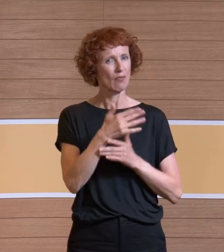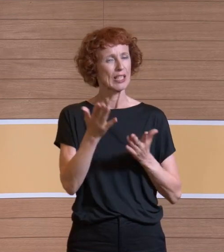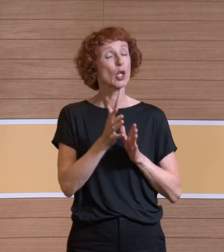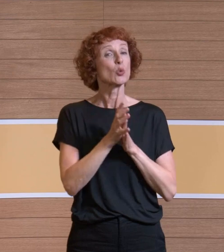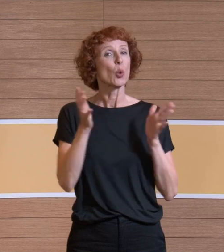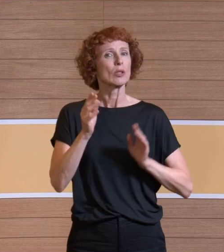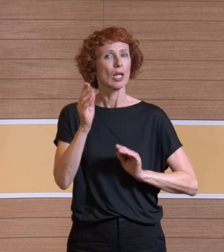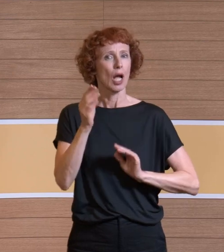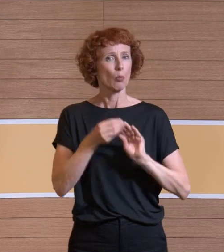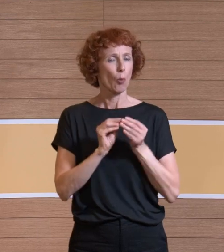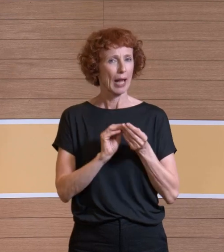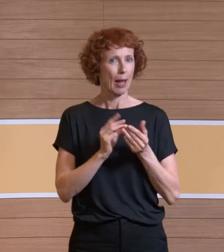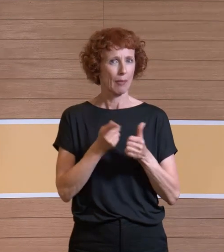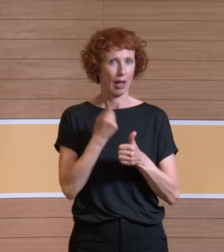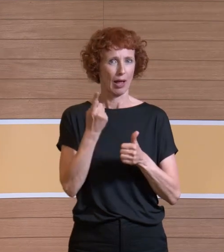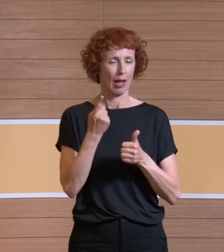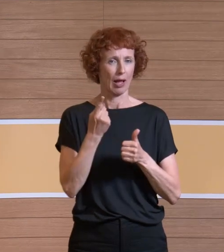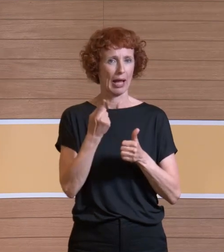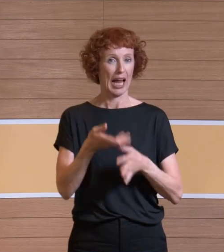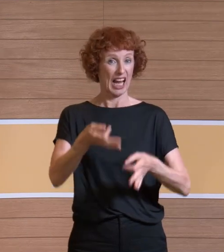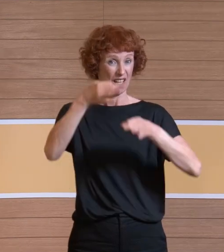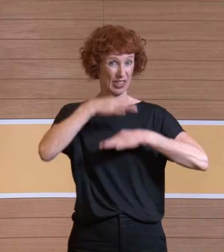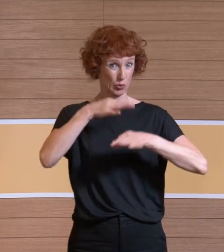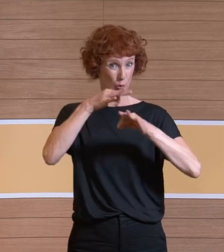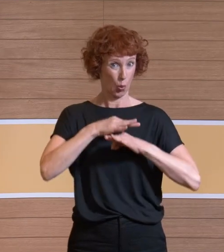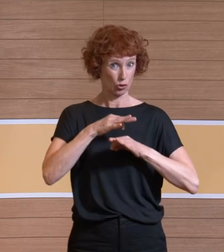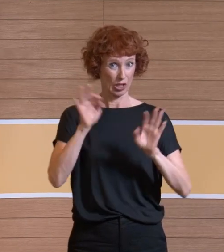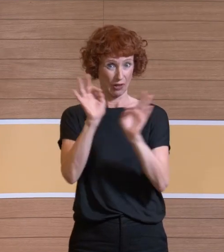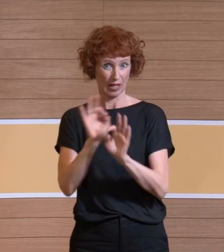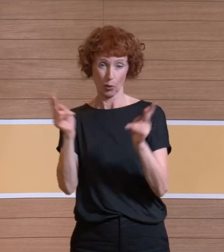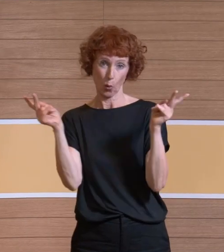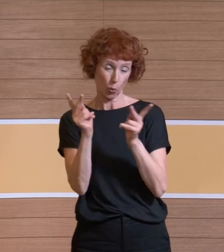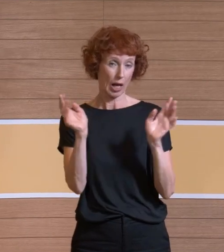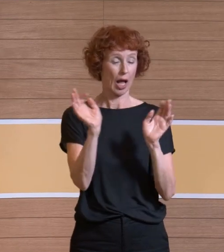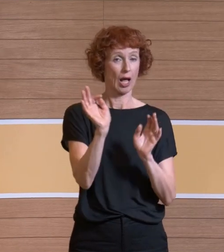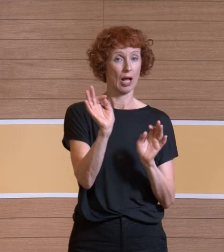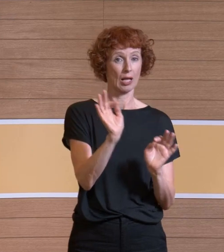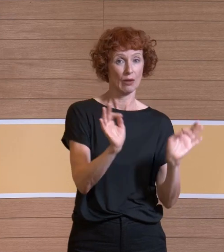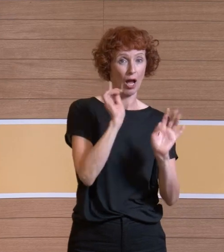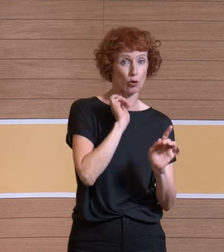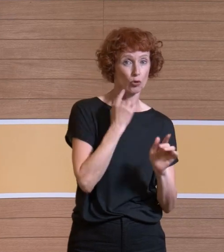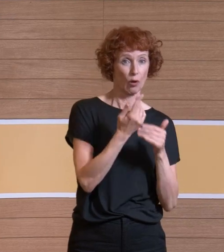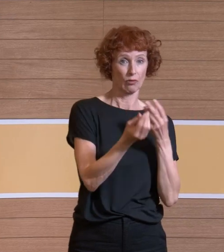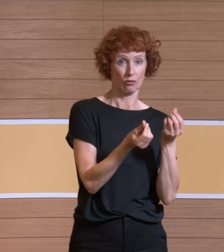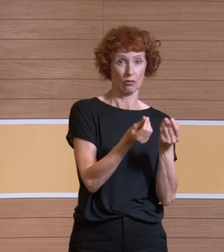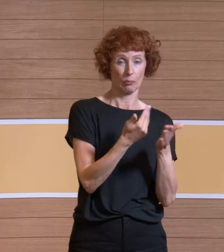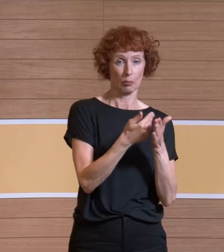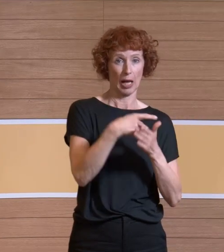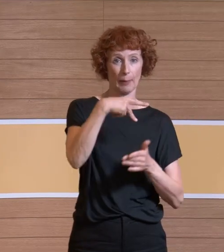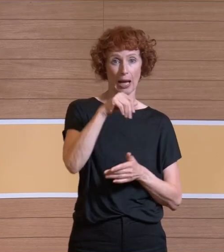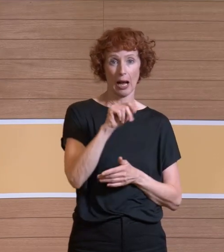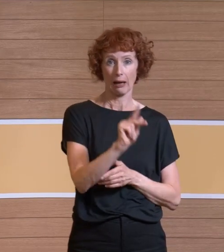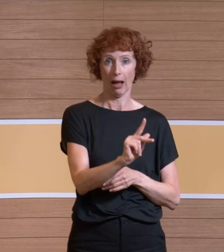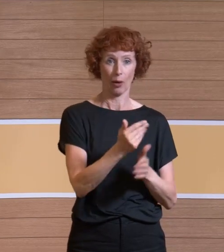Problem ist auf gut Deutsch? Sind es die infektiologischen, die biologischen Gefährdungen oder sind es wirklich die Gefahrstoffeinwirkungen im Sinne von PAK, im